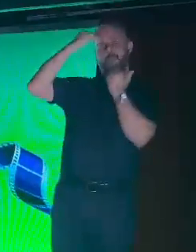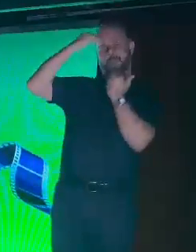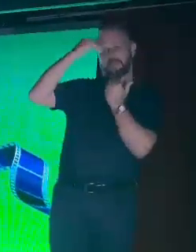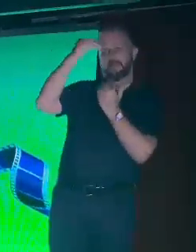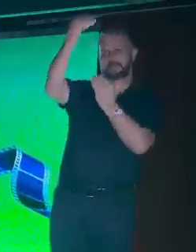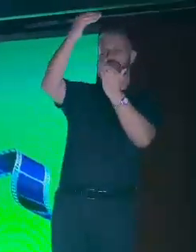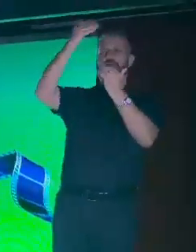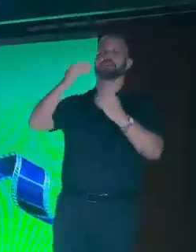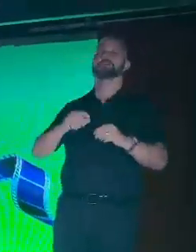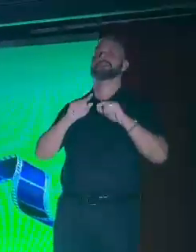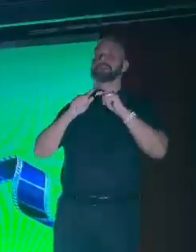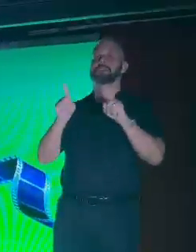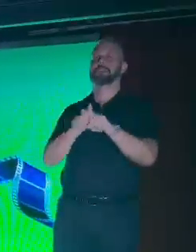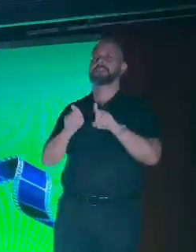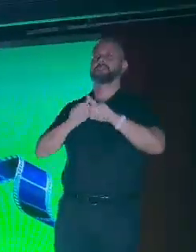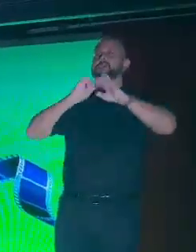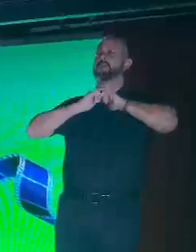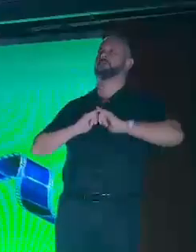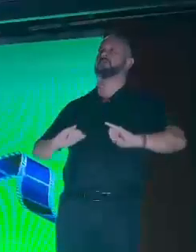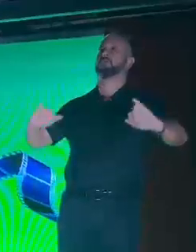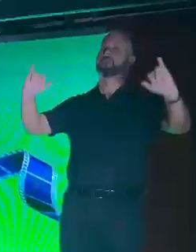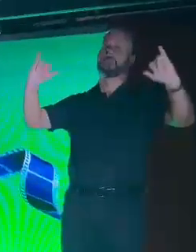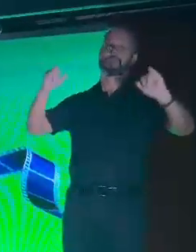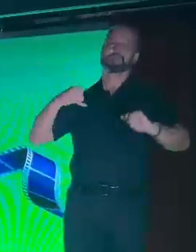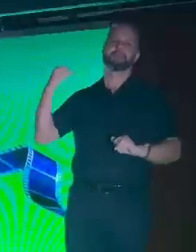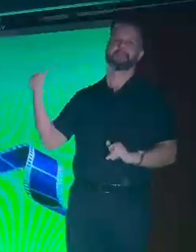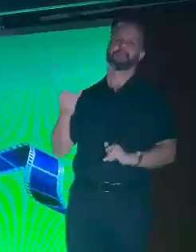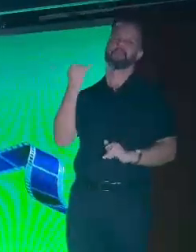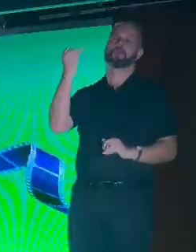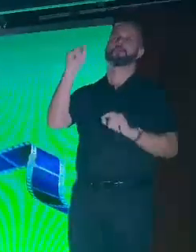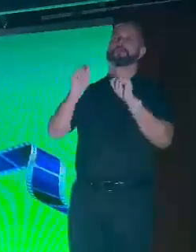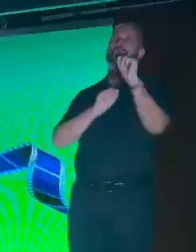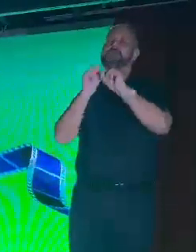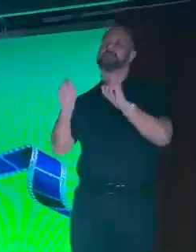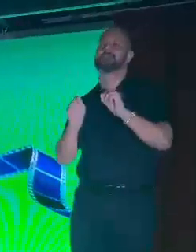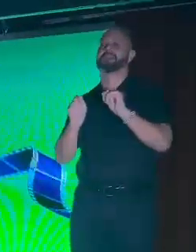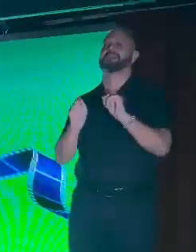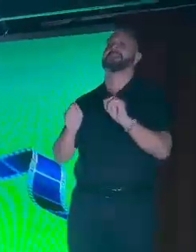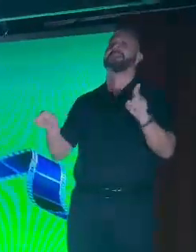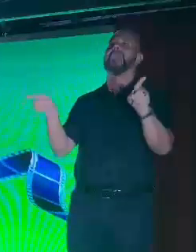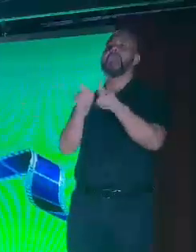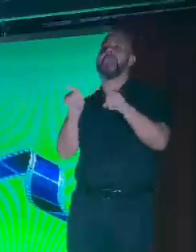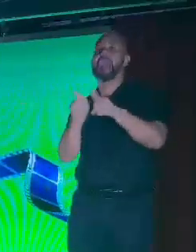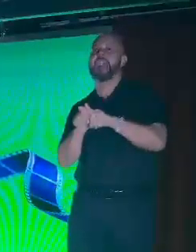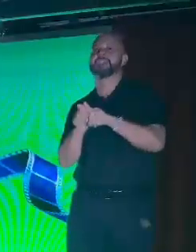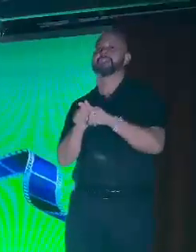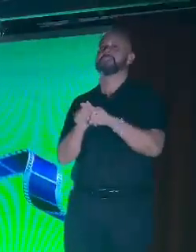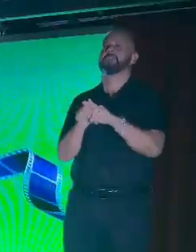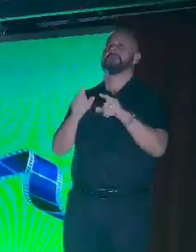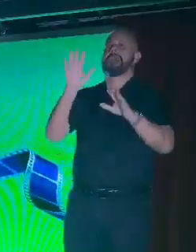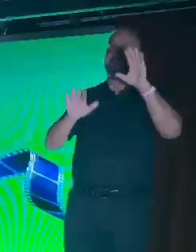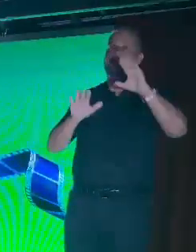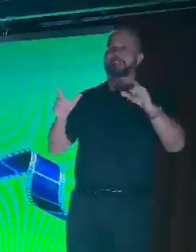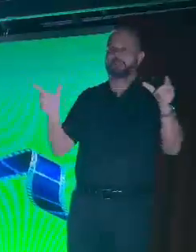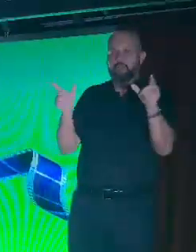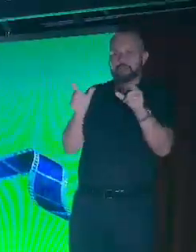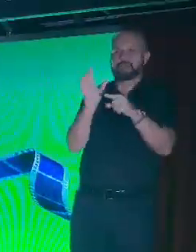obrigado. E eu quero anunciar aqui à comunidade de Janiópolis que nós também teremos sessões menores de cinema, não como